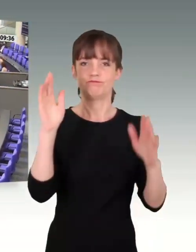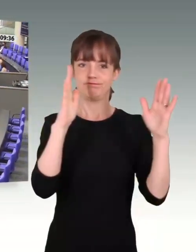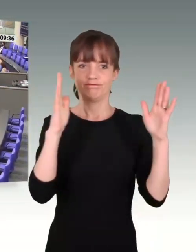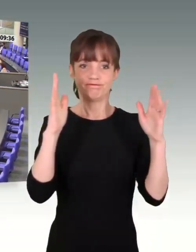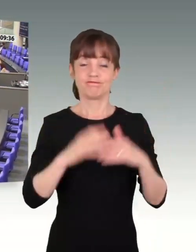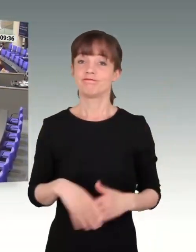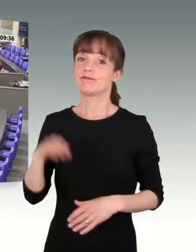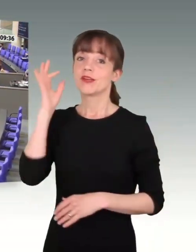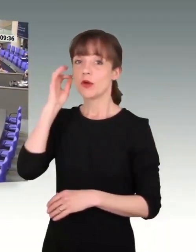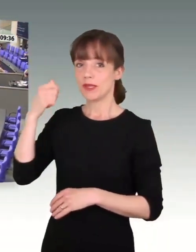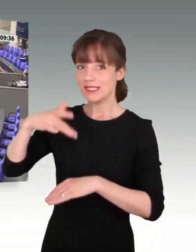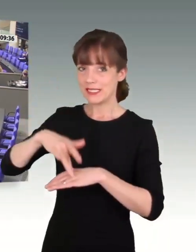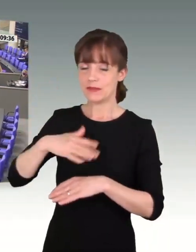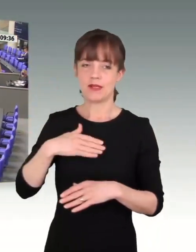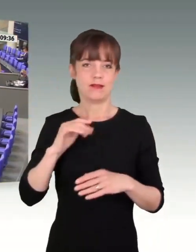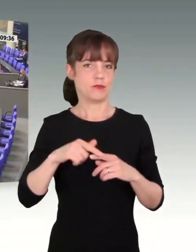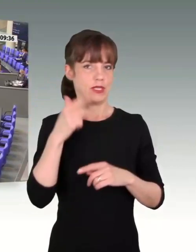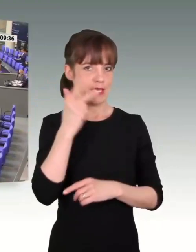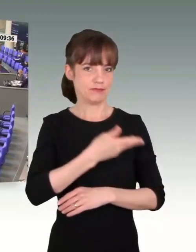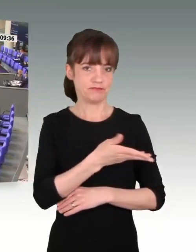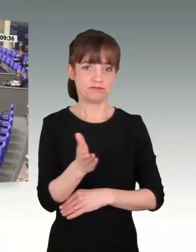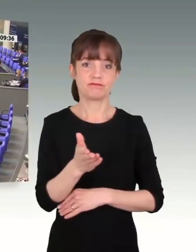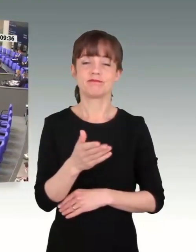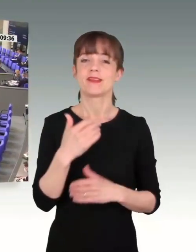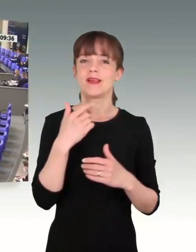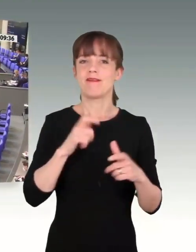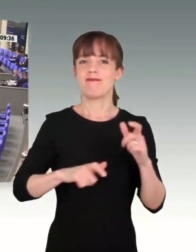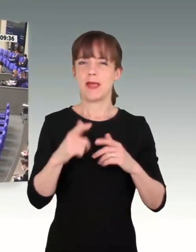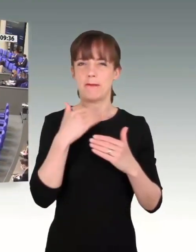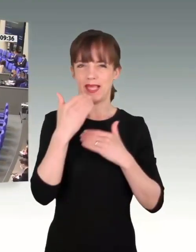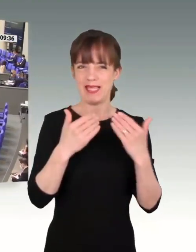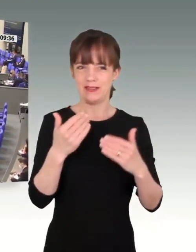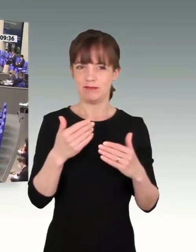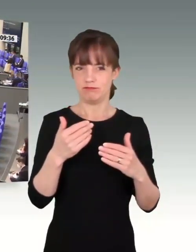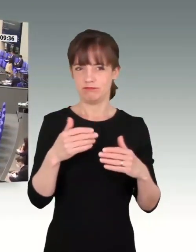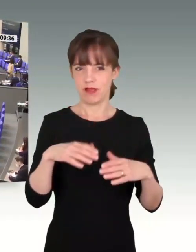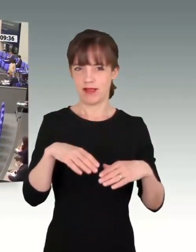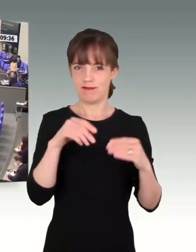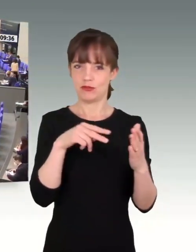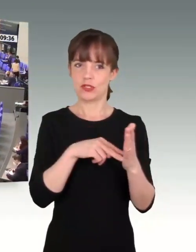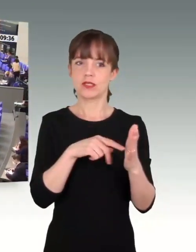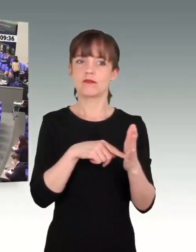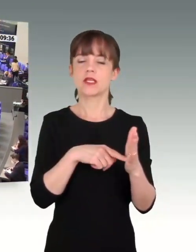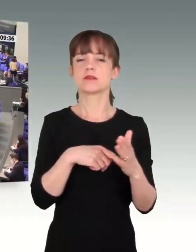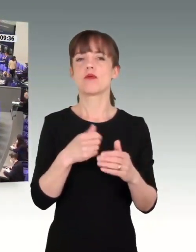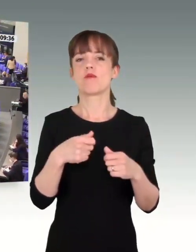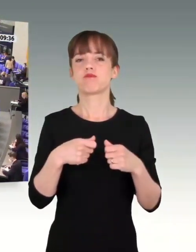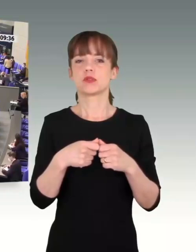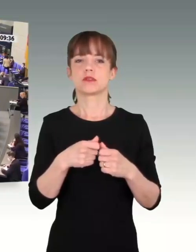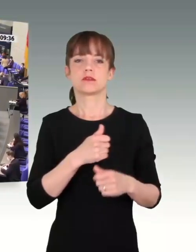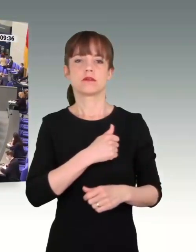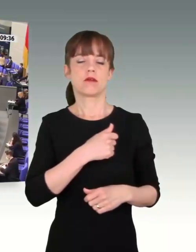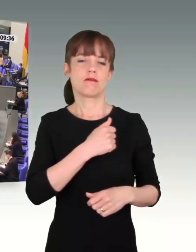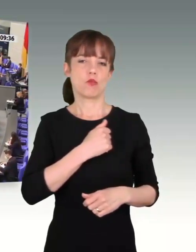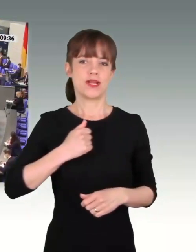Frau Präsidentin! Damen und Herren! Im Eingang des Wehrberichts 2021 heißt es, die Bundeswehr würde bei der Amtshilfe zeigen, was sie könne.